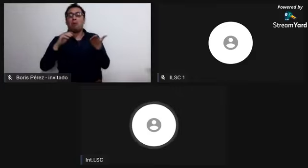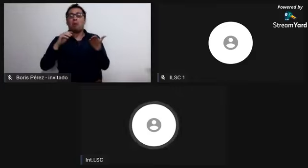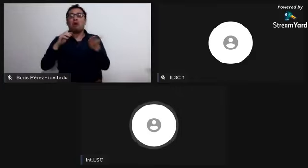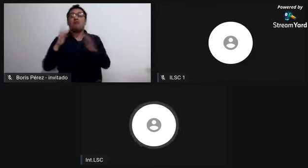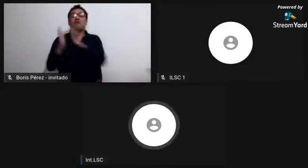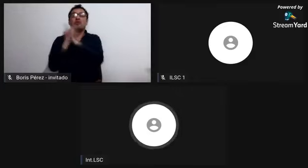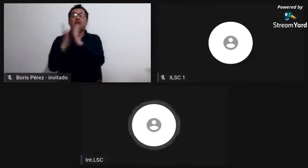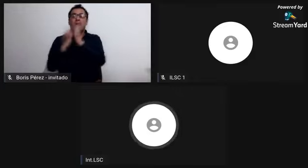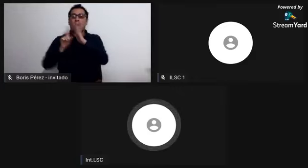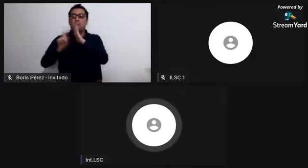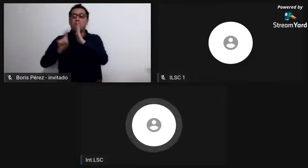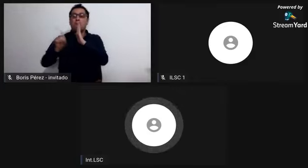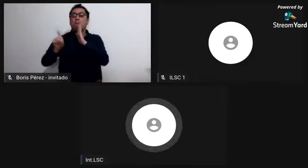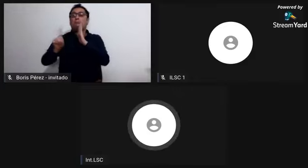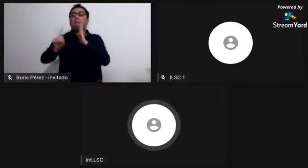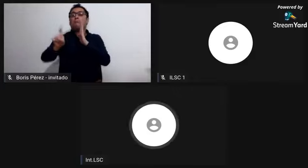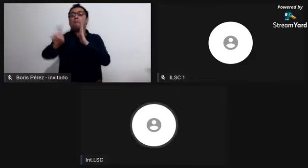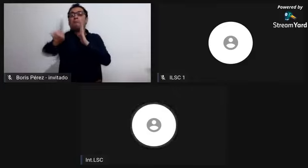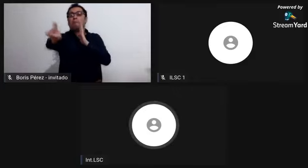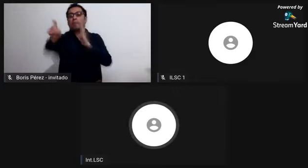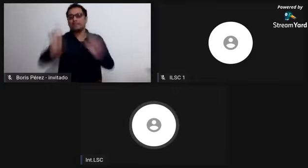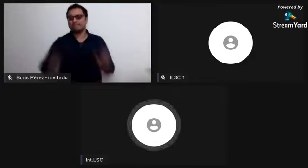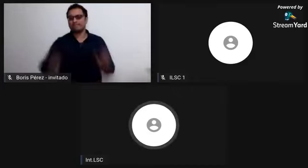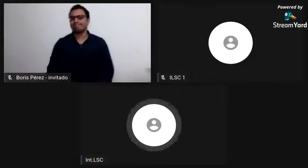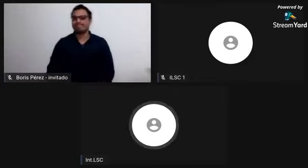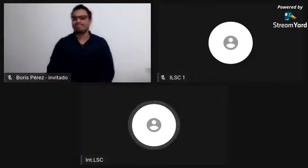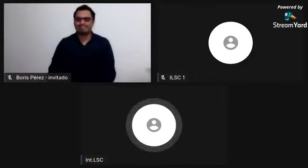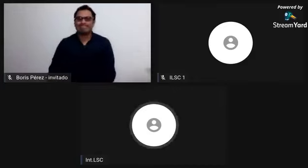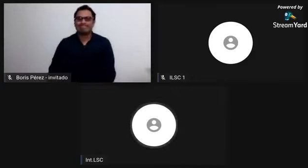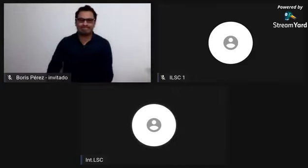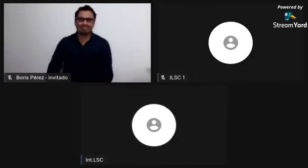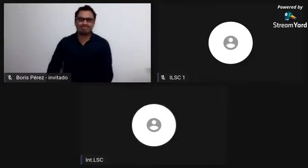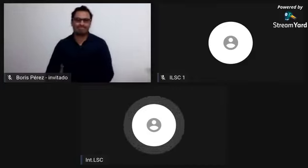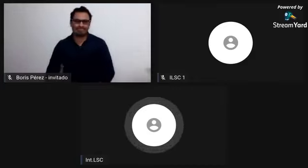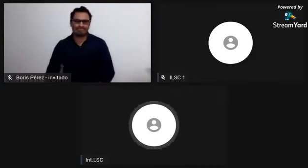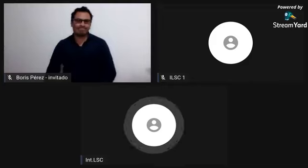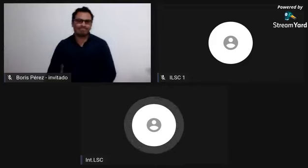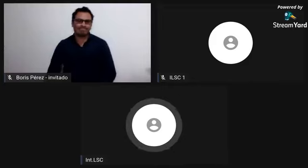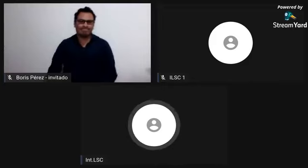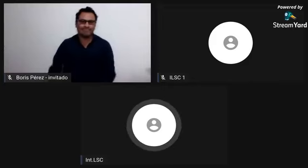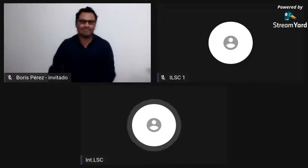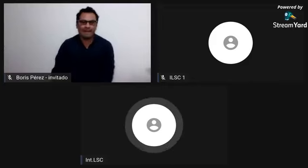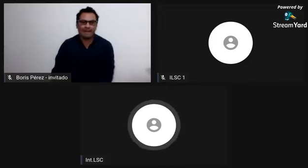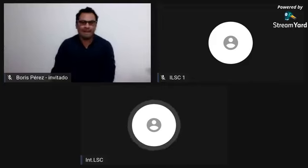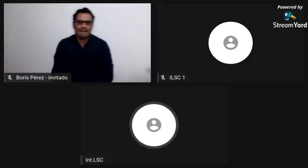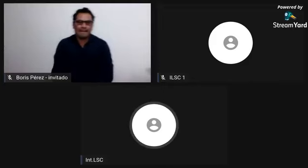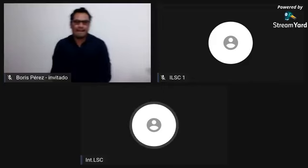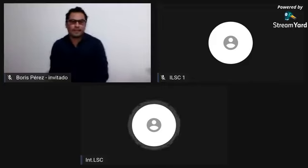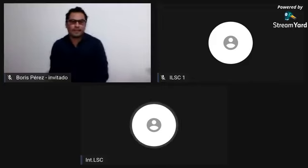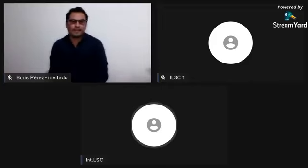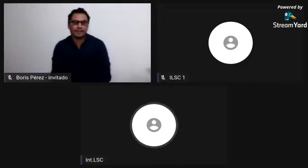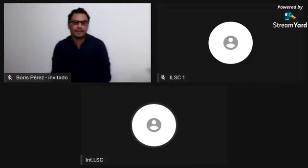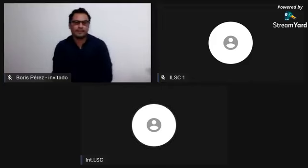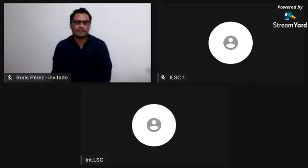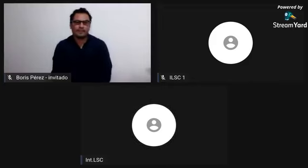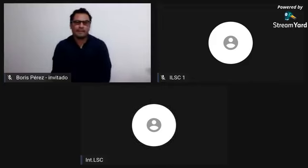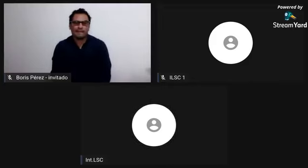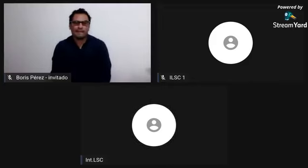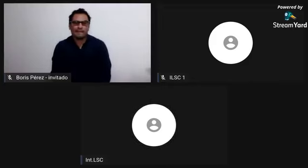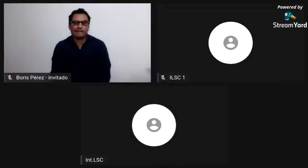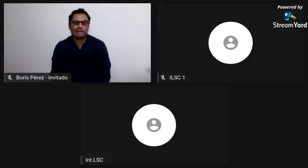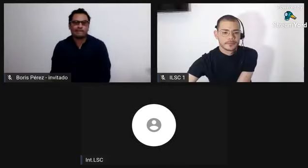algunas pistas, sin embargo, no hay documentos escritos a los cuales podamos recurrir para poder tener esas respuestas.